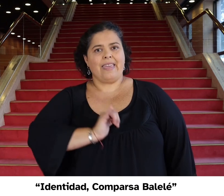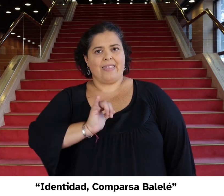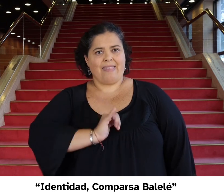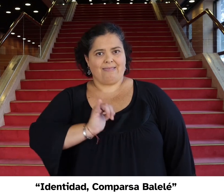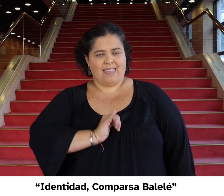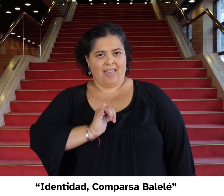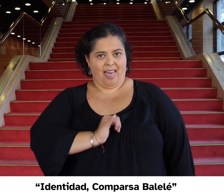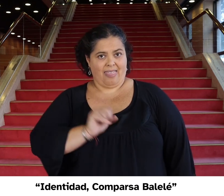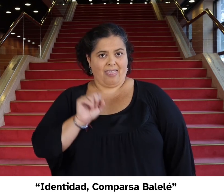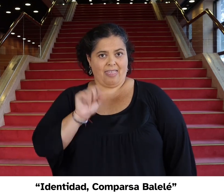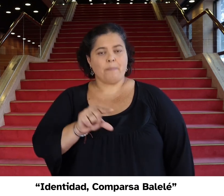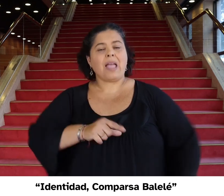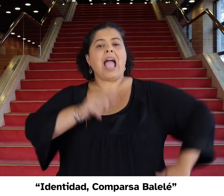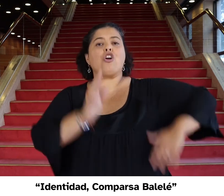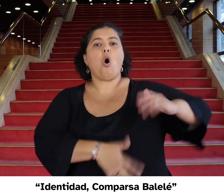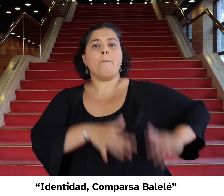Identidad, comparsa, vale-le.